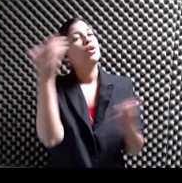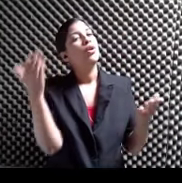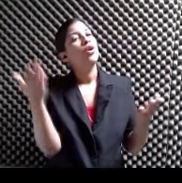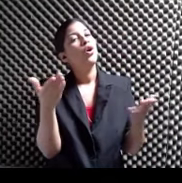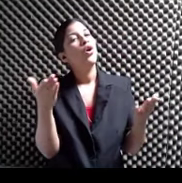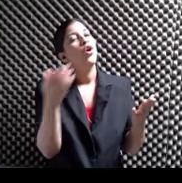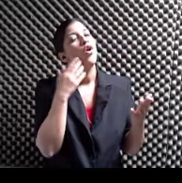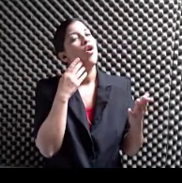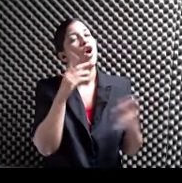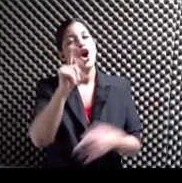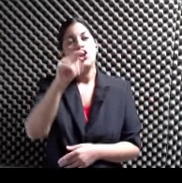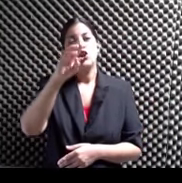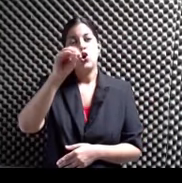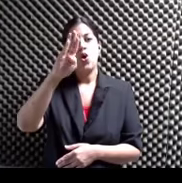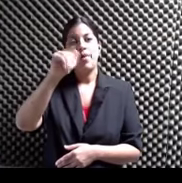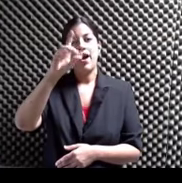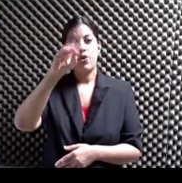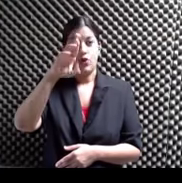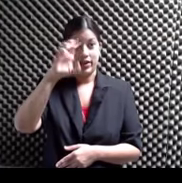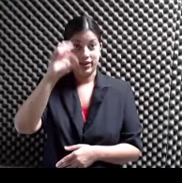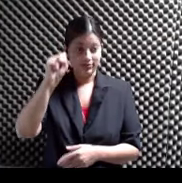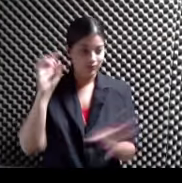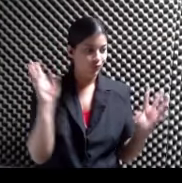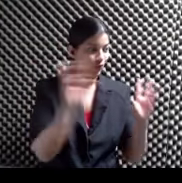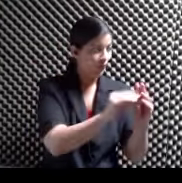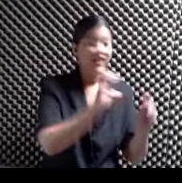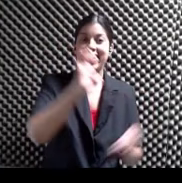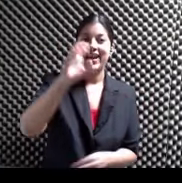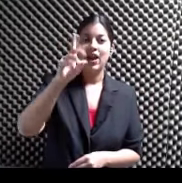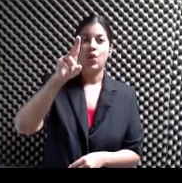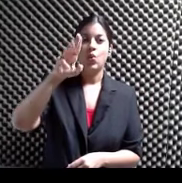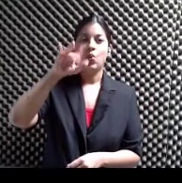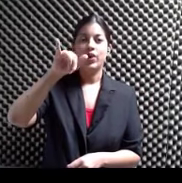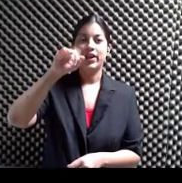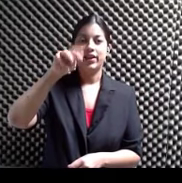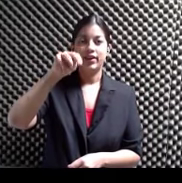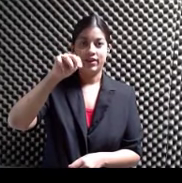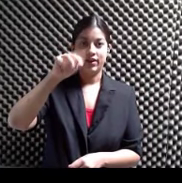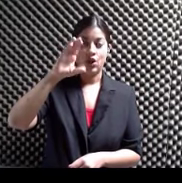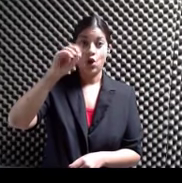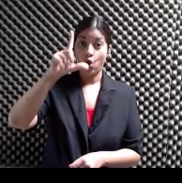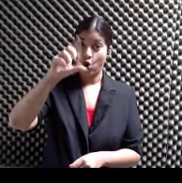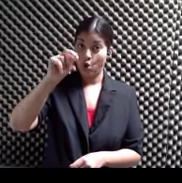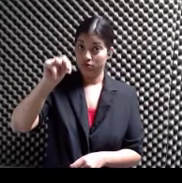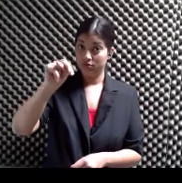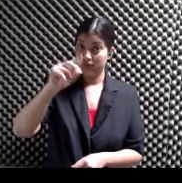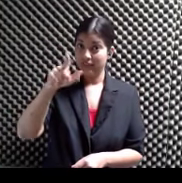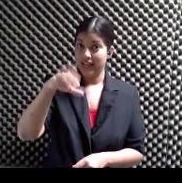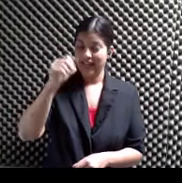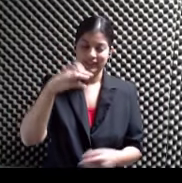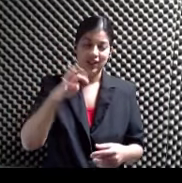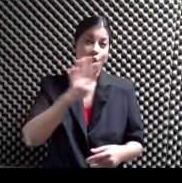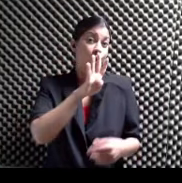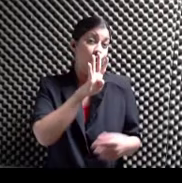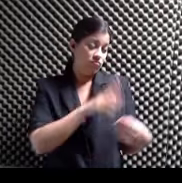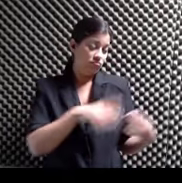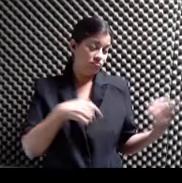trovadores En donde vamos a tener También a Edwin Colón Saya Sí Que es el mejor Cuatrista de Puerto Rico En este momento Eso es así Y